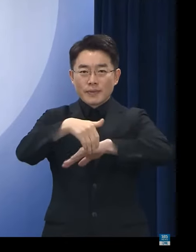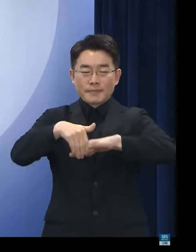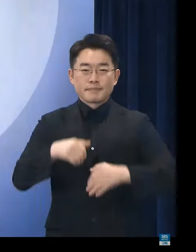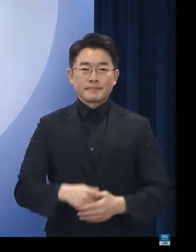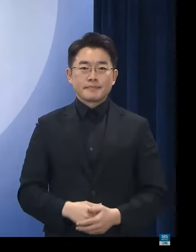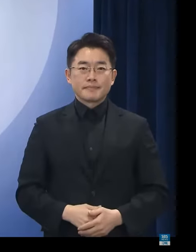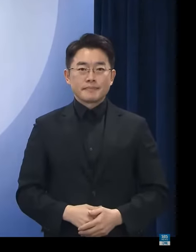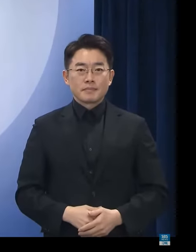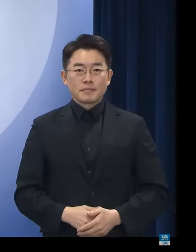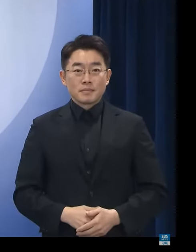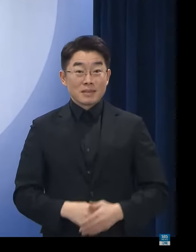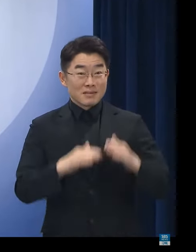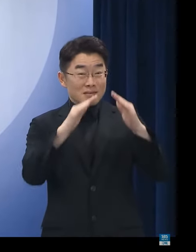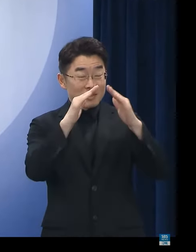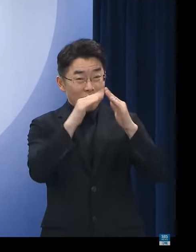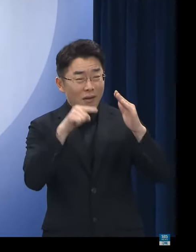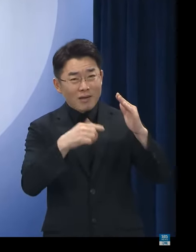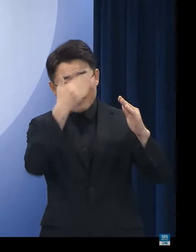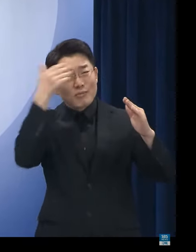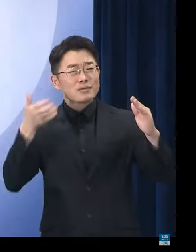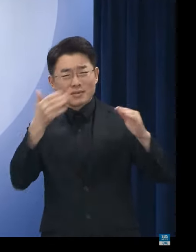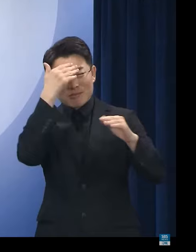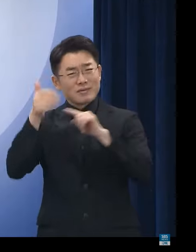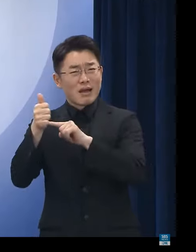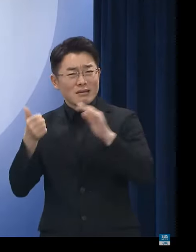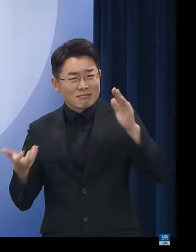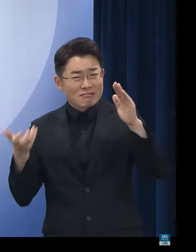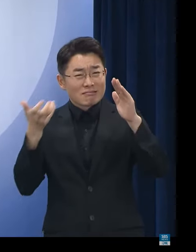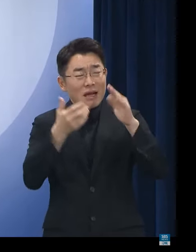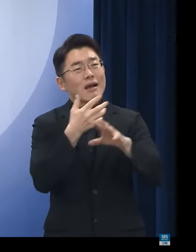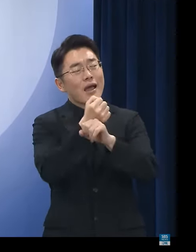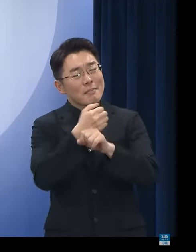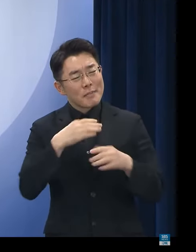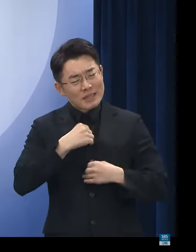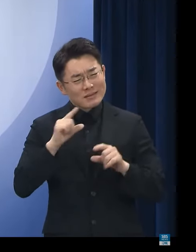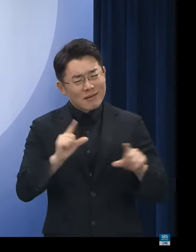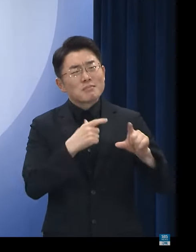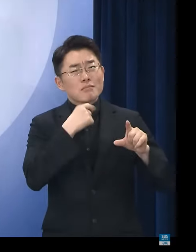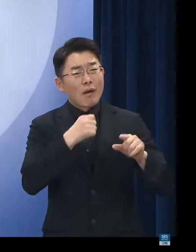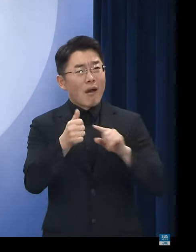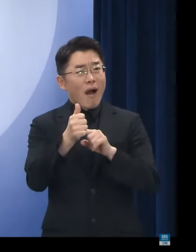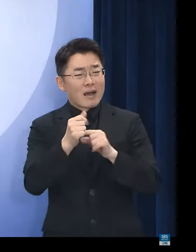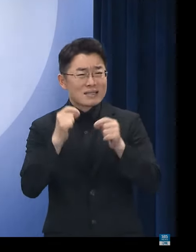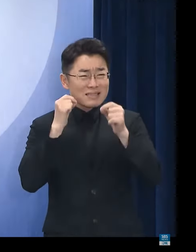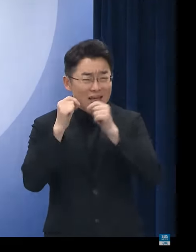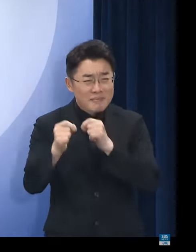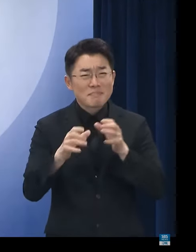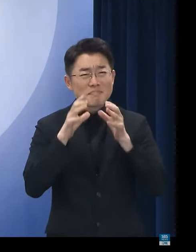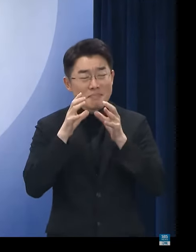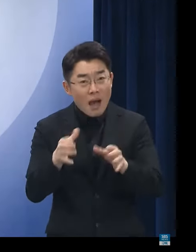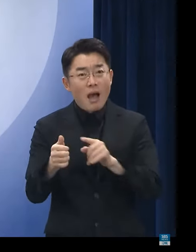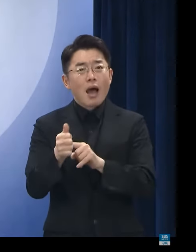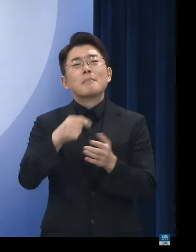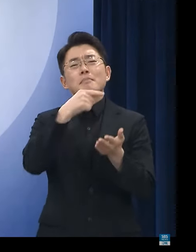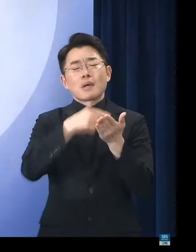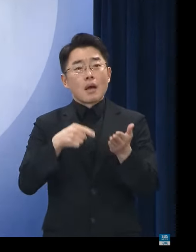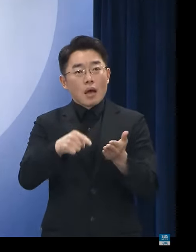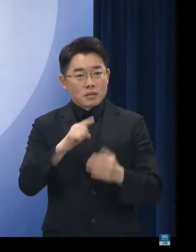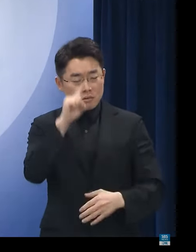작년 7월부터 주거 안정을 바라는 청년 세대의 꿈을 빼앗은 전세사기 범죄에 대해서 엄정 대응해 왔고